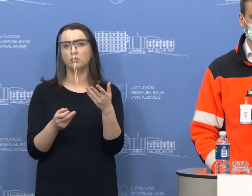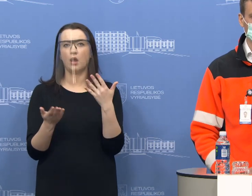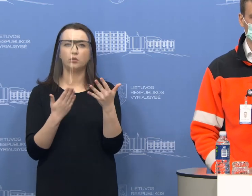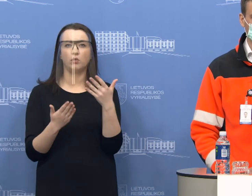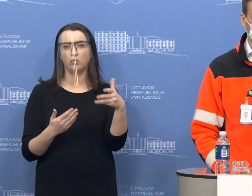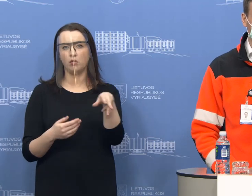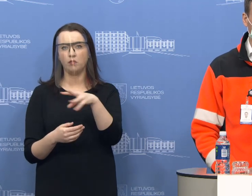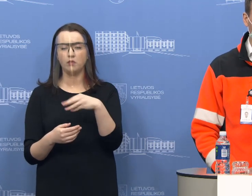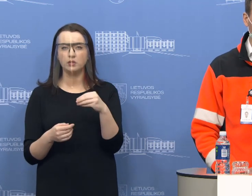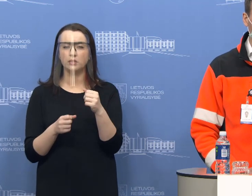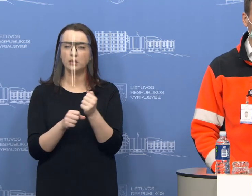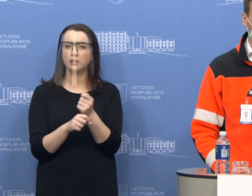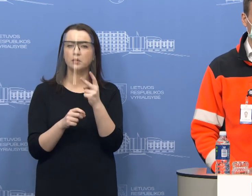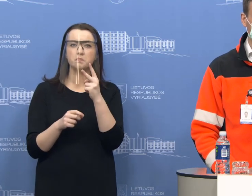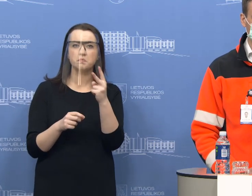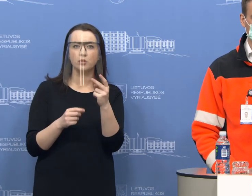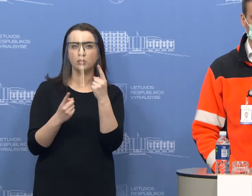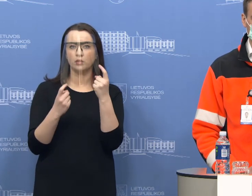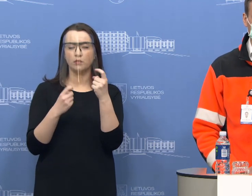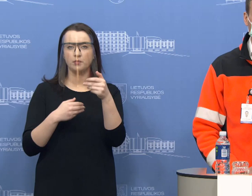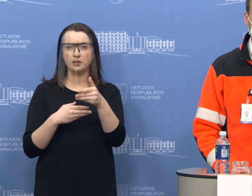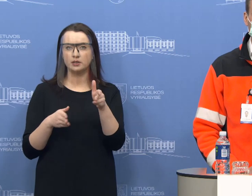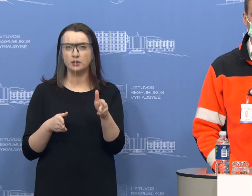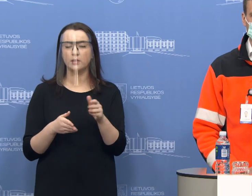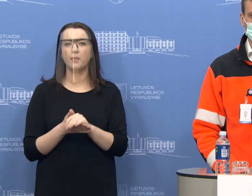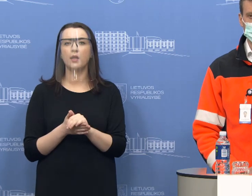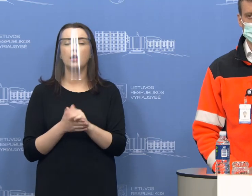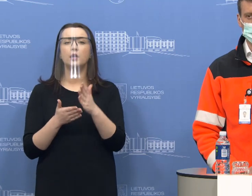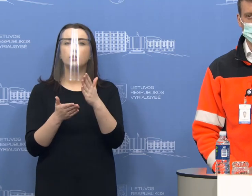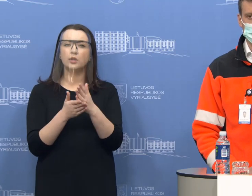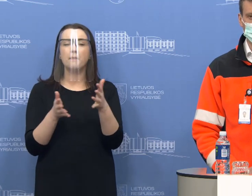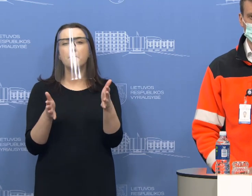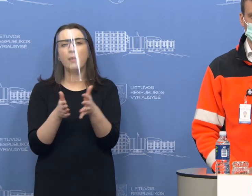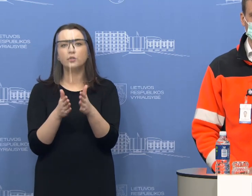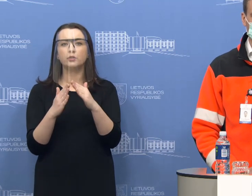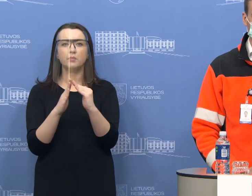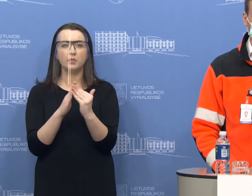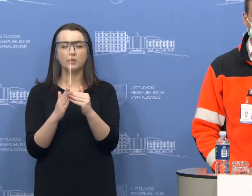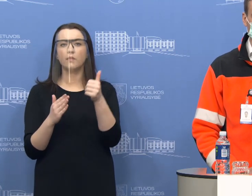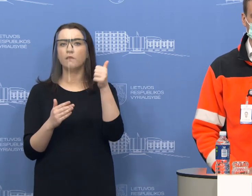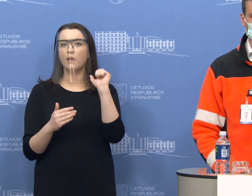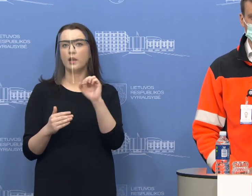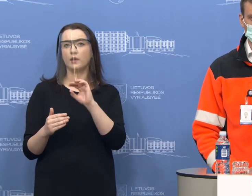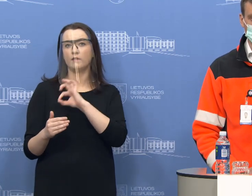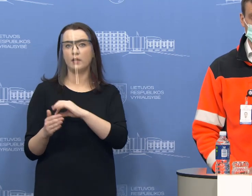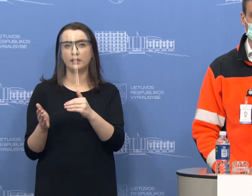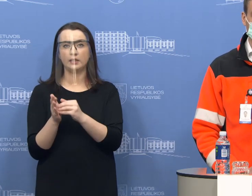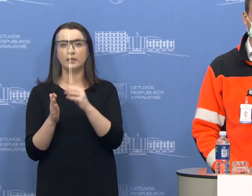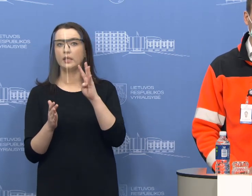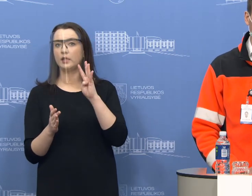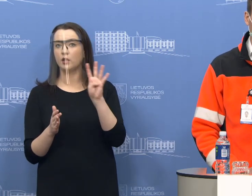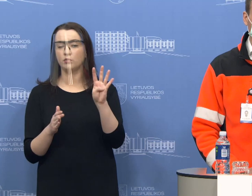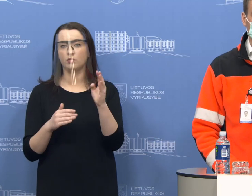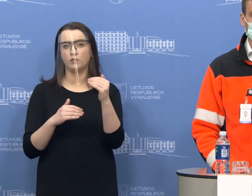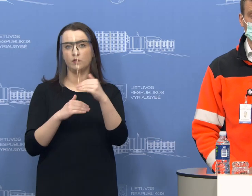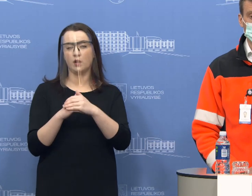nesu darbo vietoje negaliu pasižiūrėti informacinėje sistemoje, kai kurie mažesnėse miestuose bent vakar veikia iki ketvirtos valandos. Bet